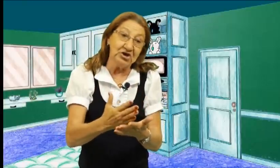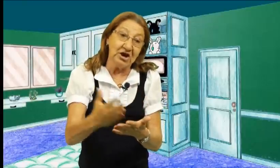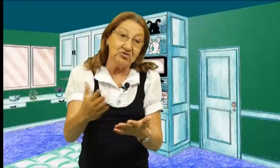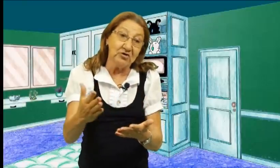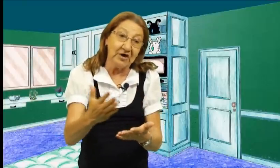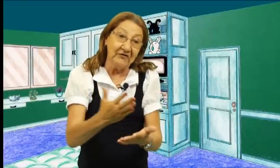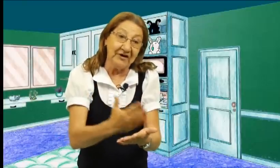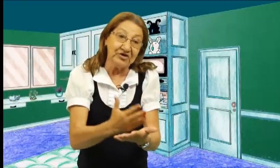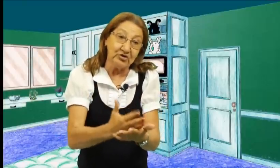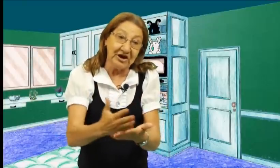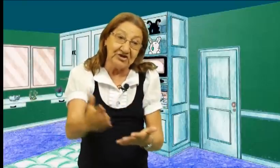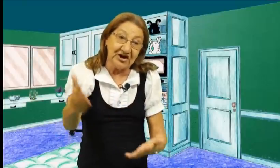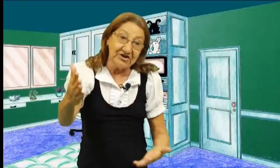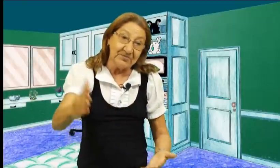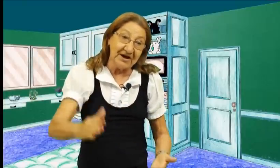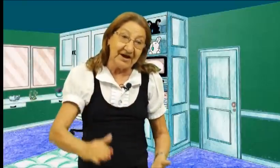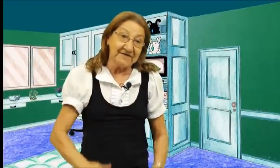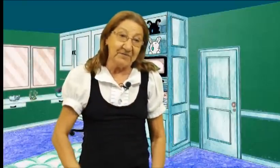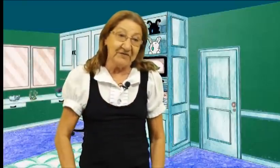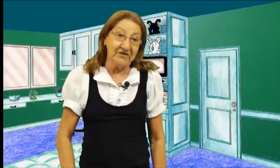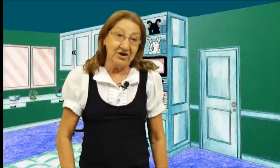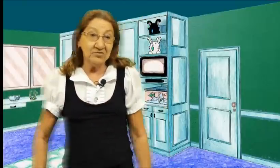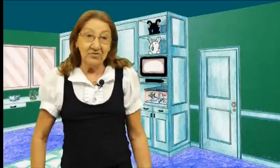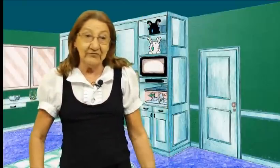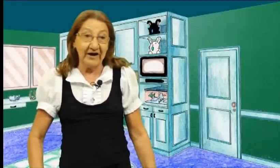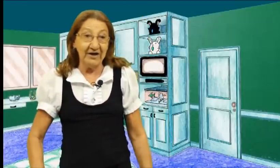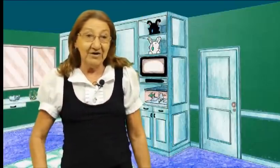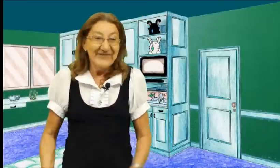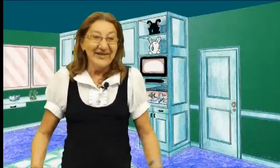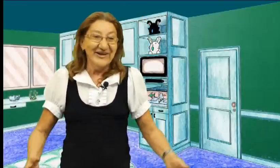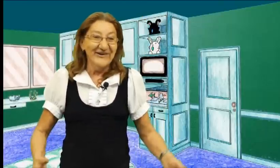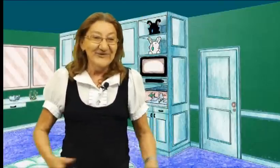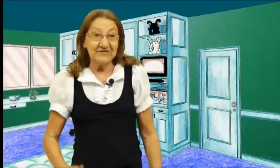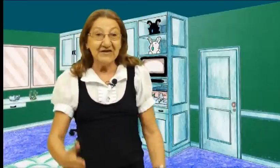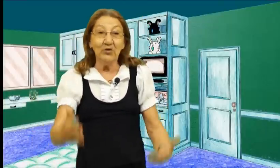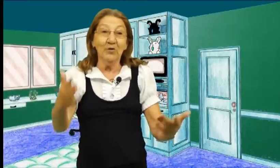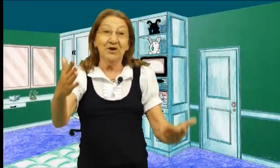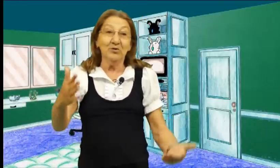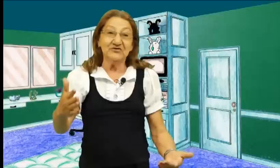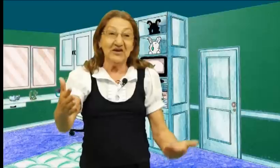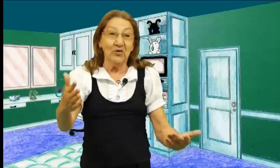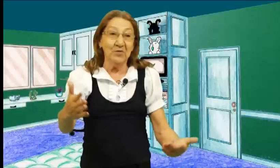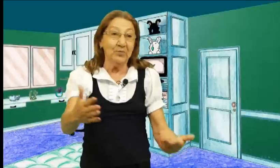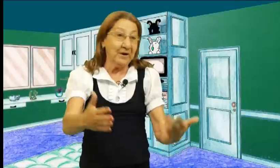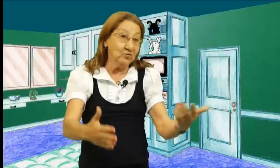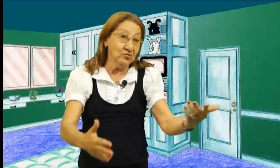dinheiro do aluguel Vai ter o da entrada Minha Casa Minha Vida? Não vai É não 5 mil 5 mil para um